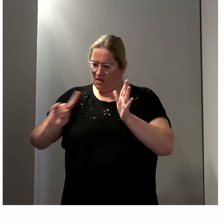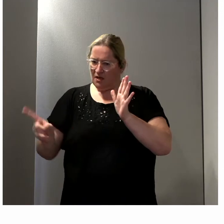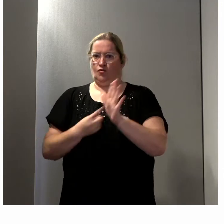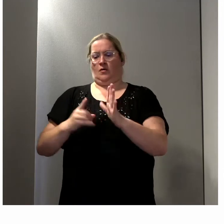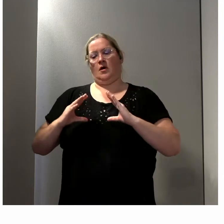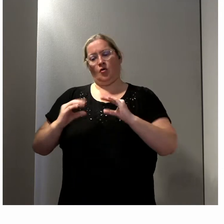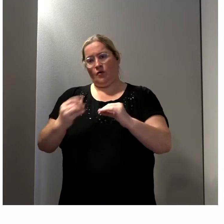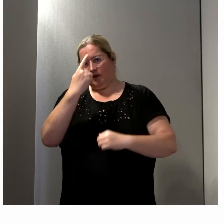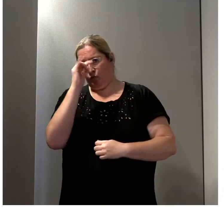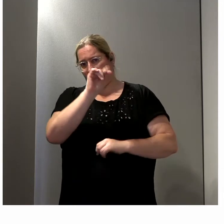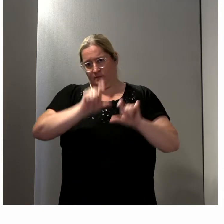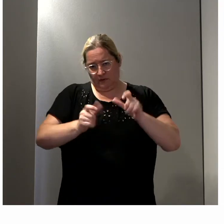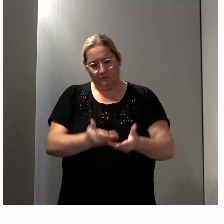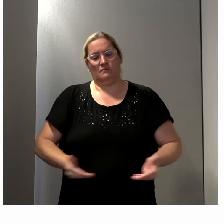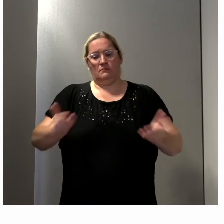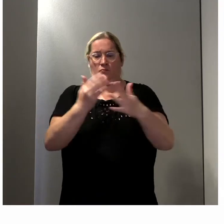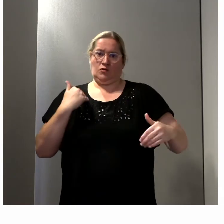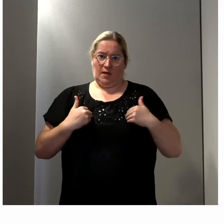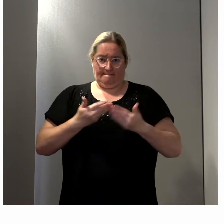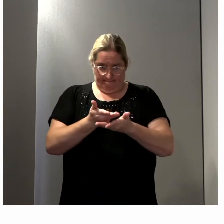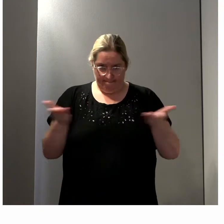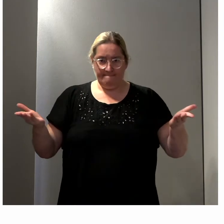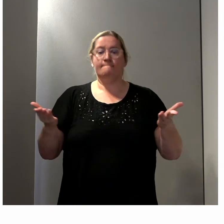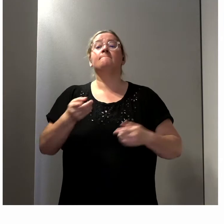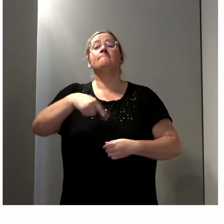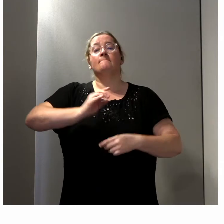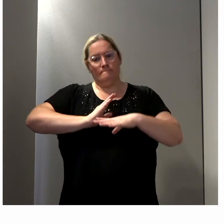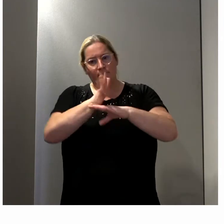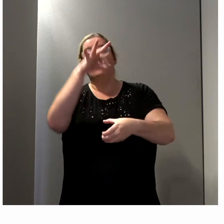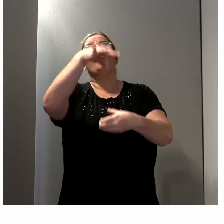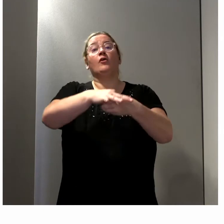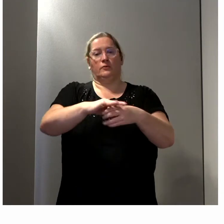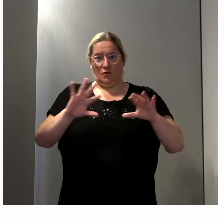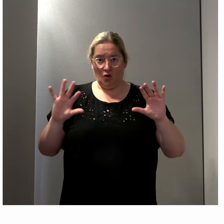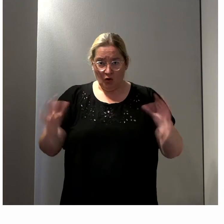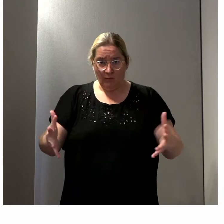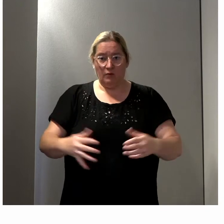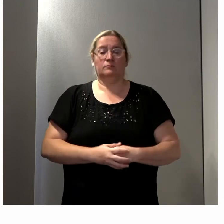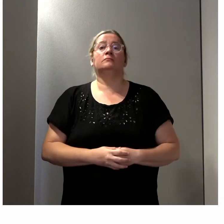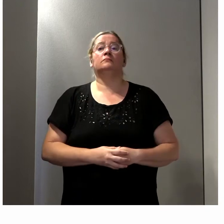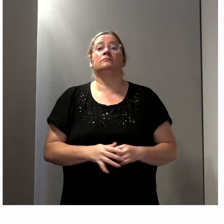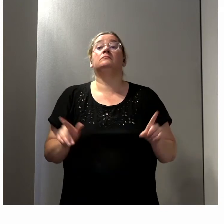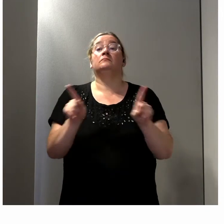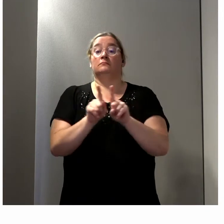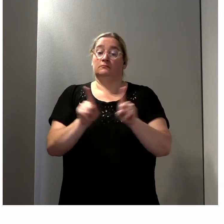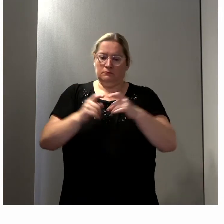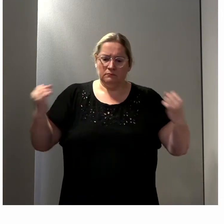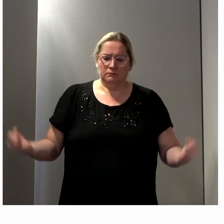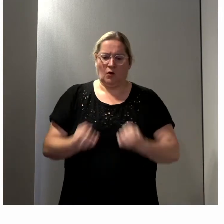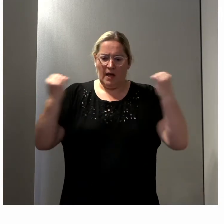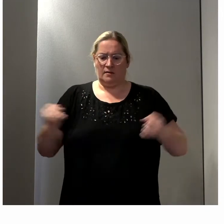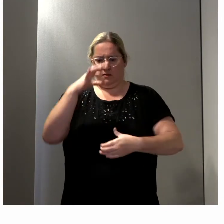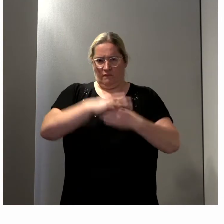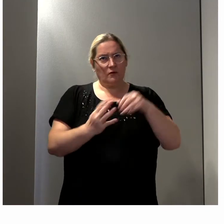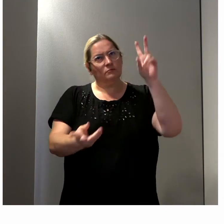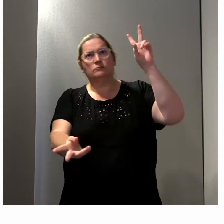des personnes handicapées, donc comment elles peuvent voter, avoir accès au vote, accéder à une campagne, pouvoir